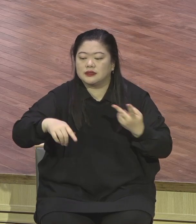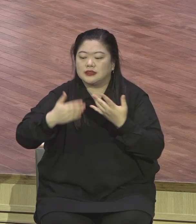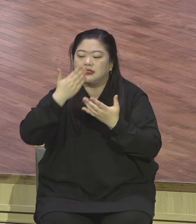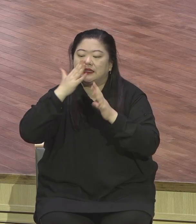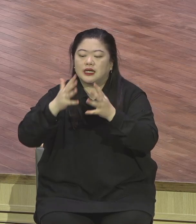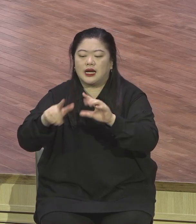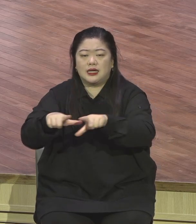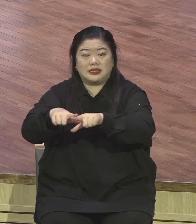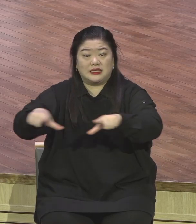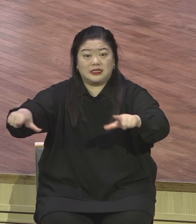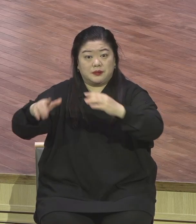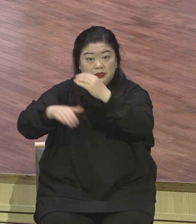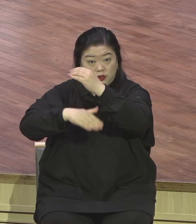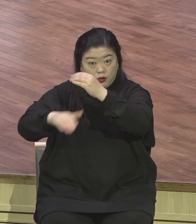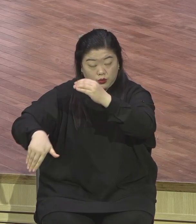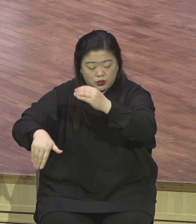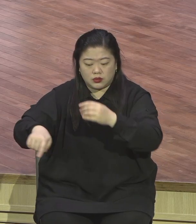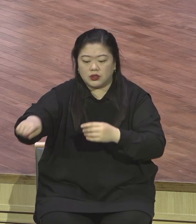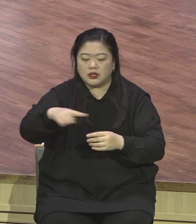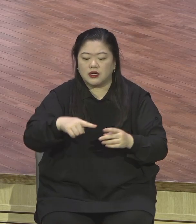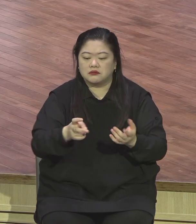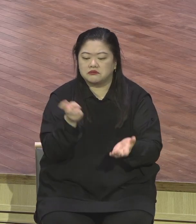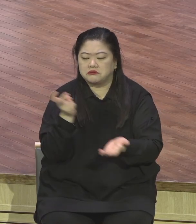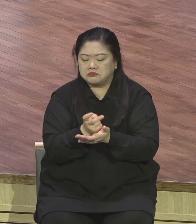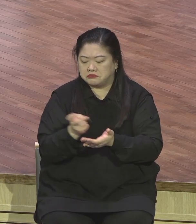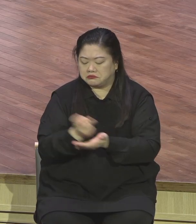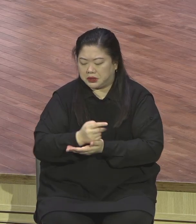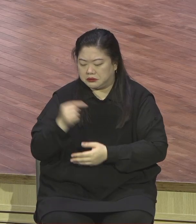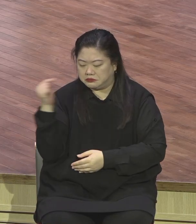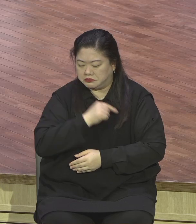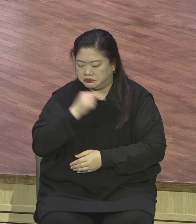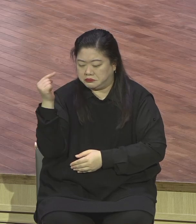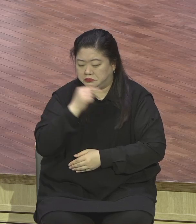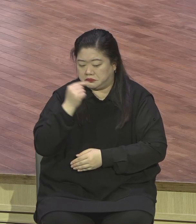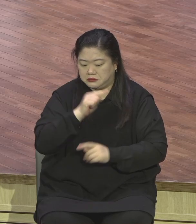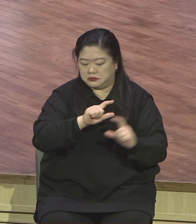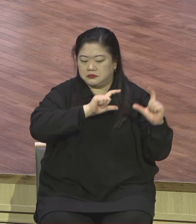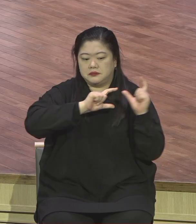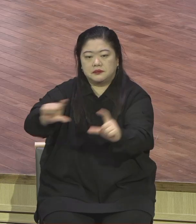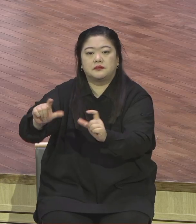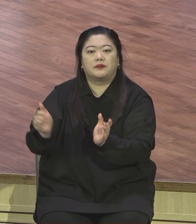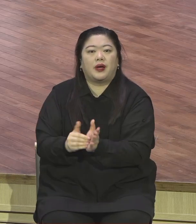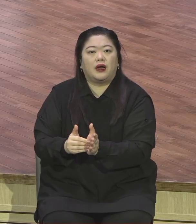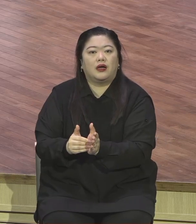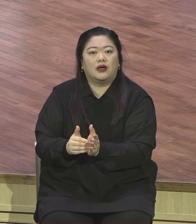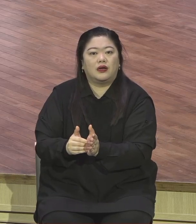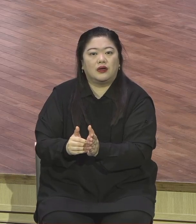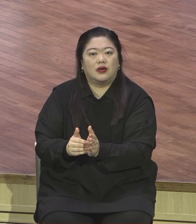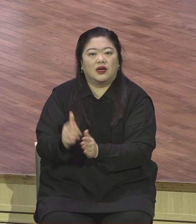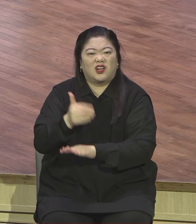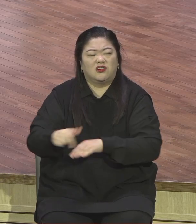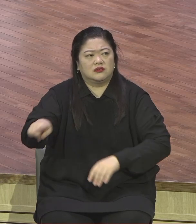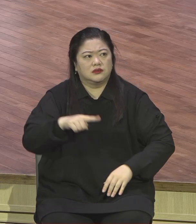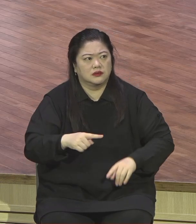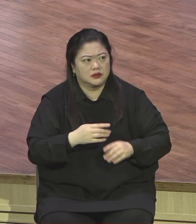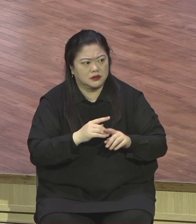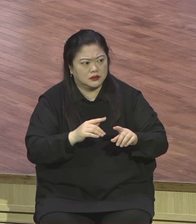관행을 말합니다. 율법적 관행 더 나아가서 상식의 3장의 사단 마귀의